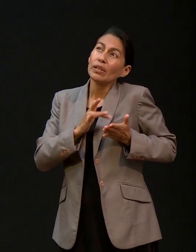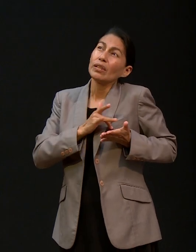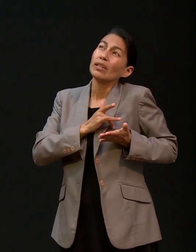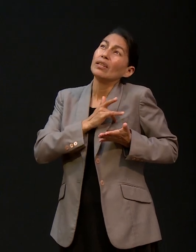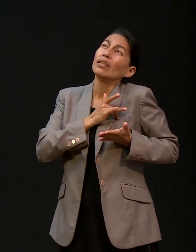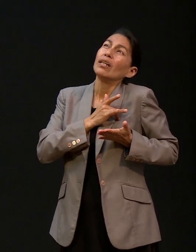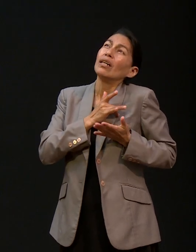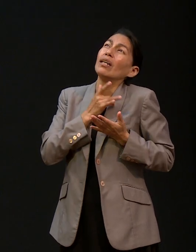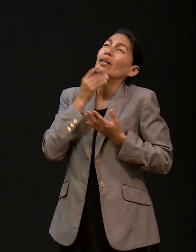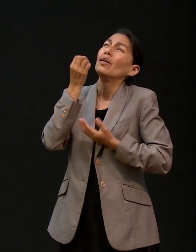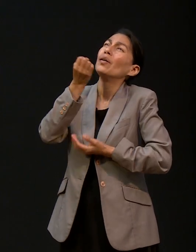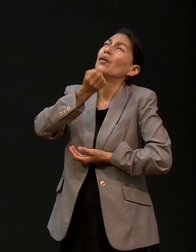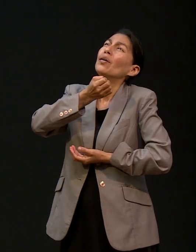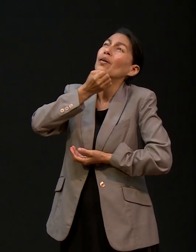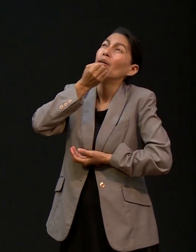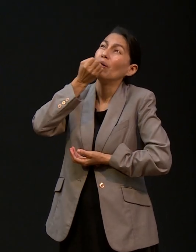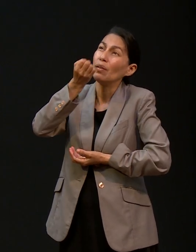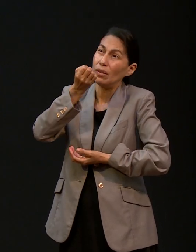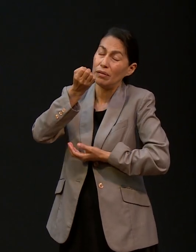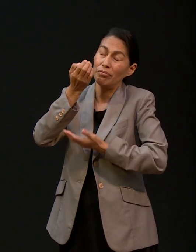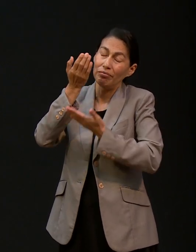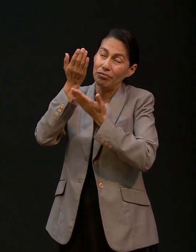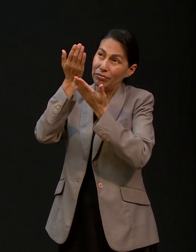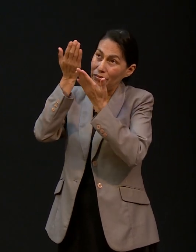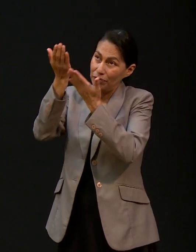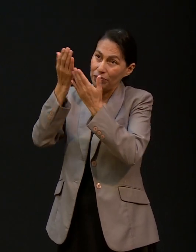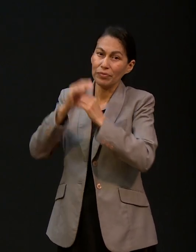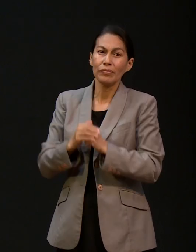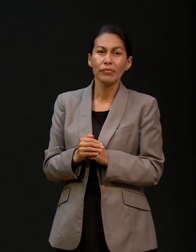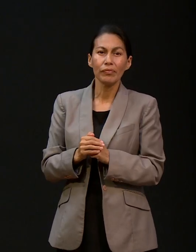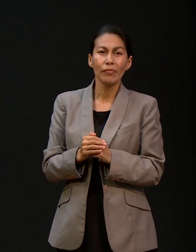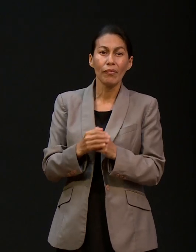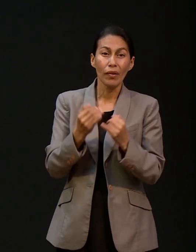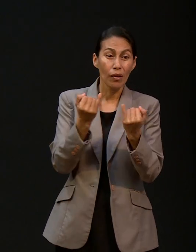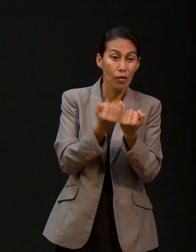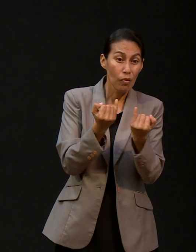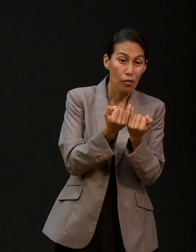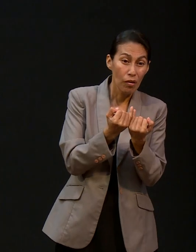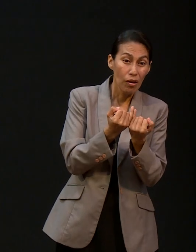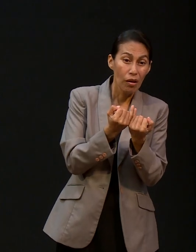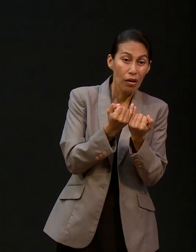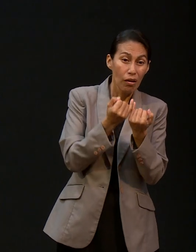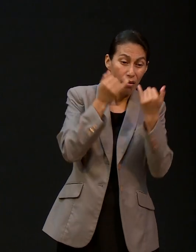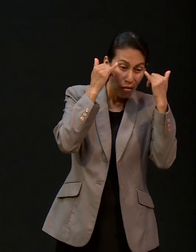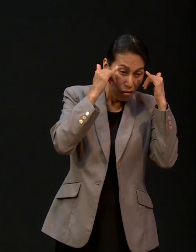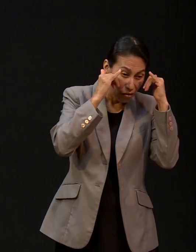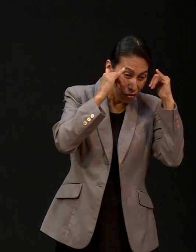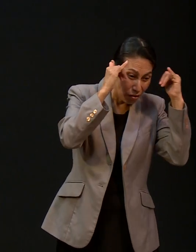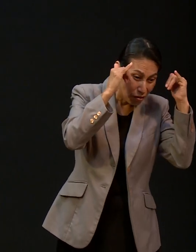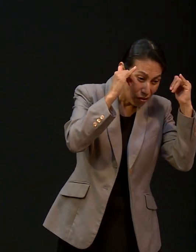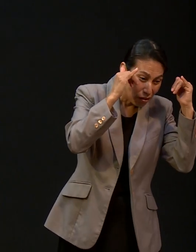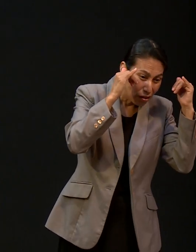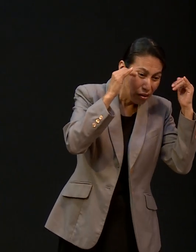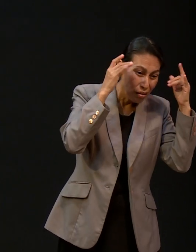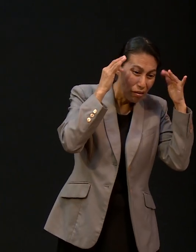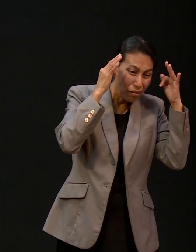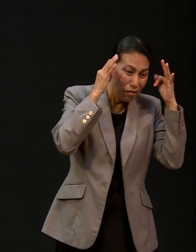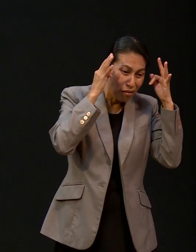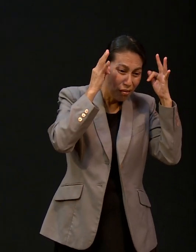tiempo de buscar a Dios como el siervo Brahma por las corrientes de las aguas así